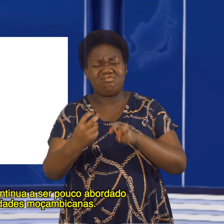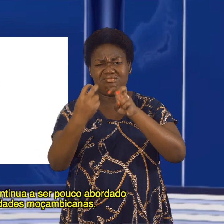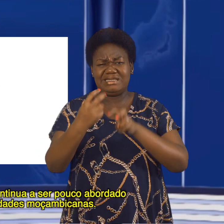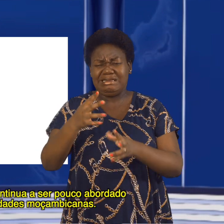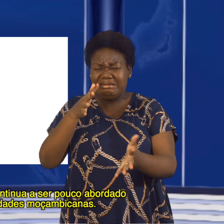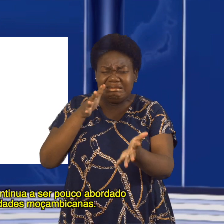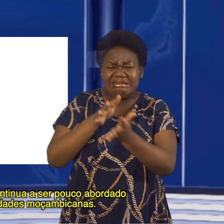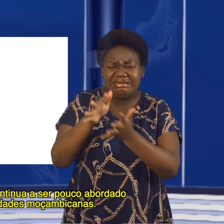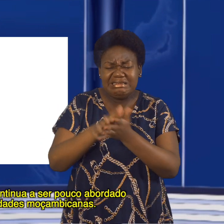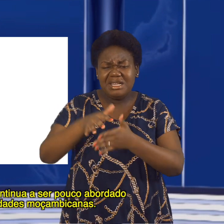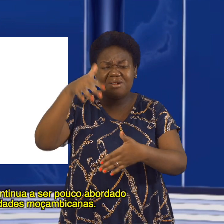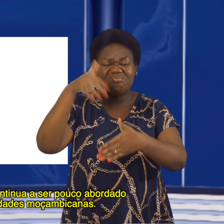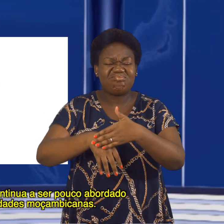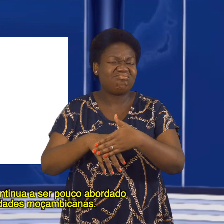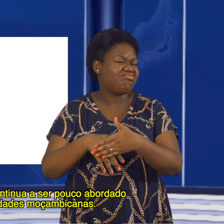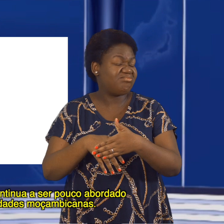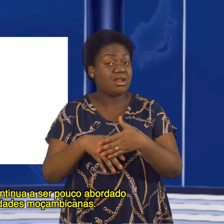pouco abordado nas comunidades moçambicanas